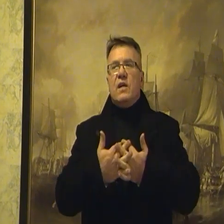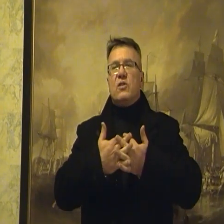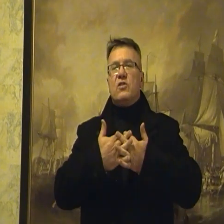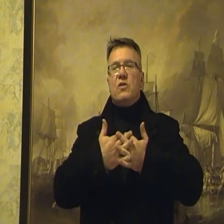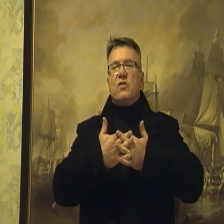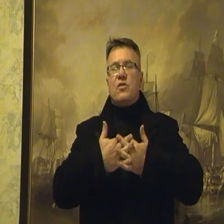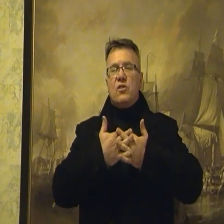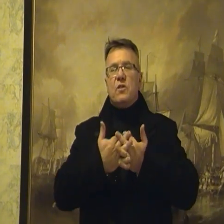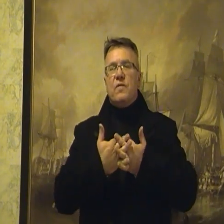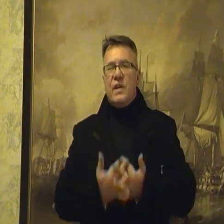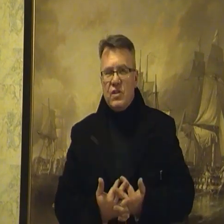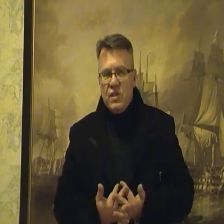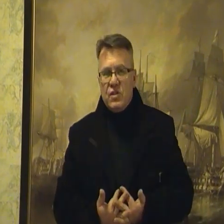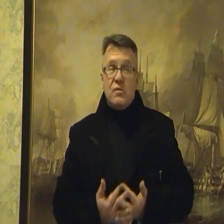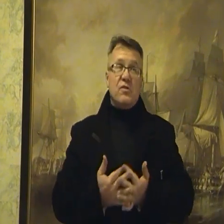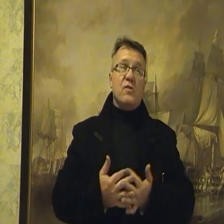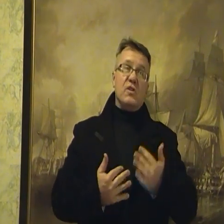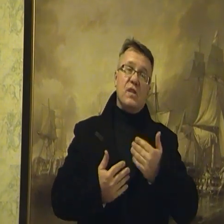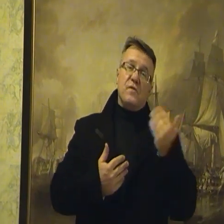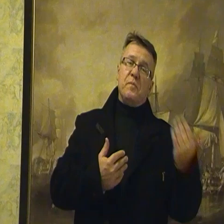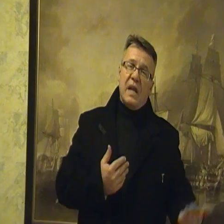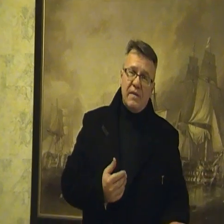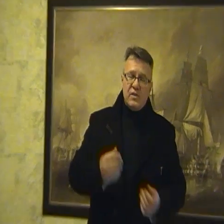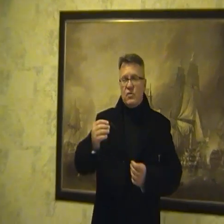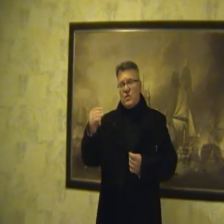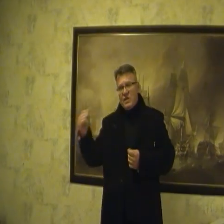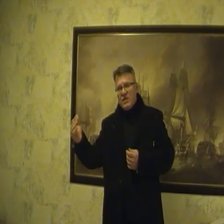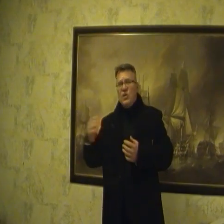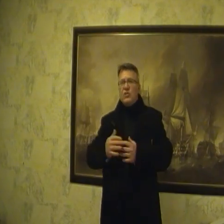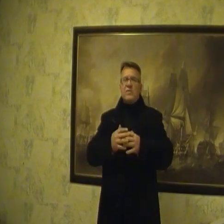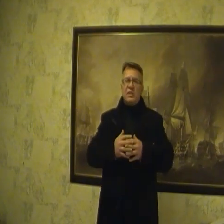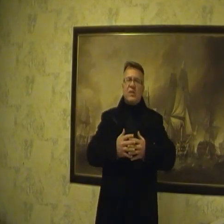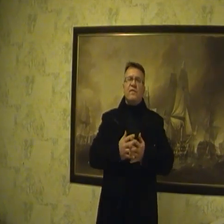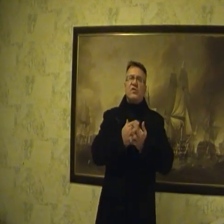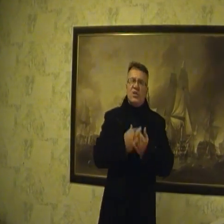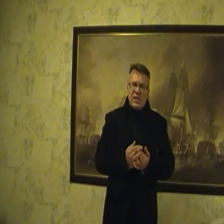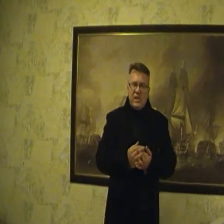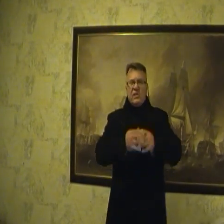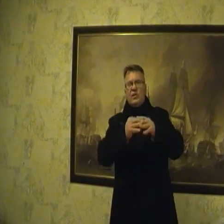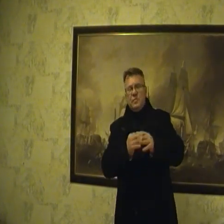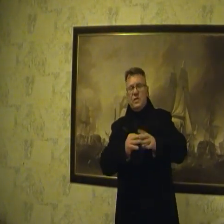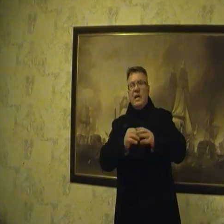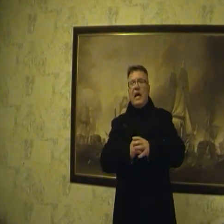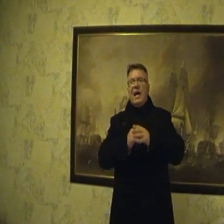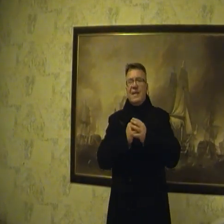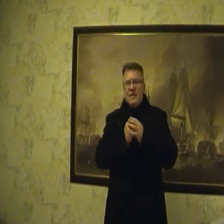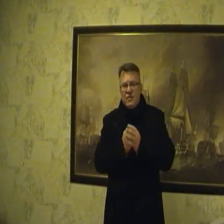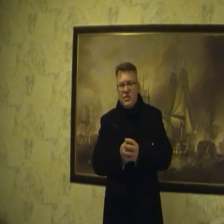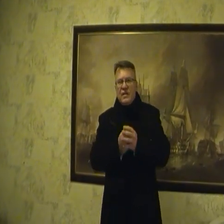to, co ktoś robi wrażenie, że ktoś o, że ten mówi prawdę, że tutaj tego, to są jakieś tam wycinki drobne, ale nie mówi się